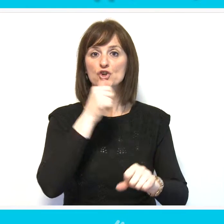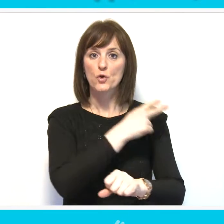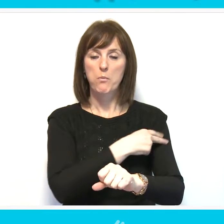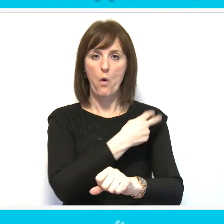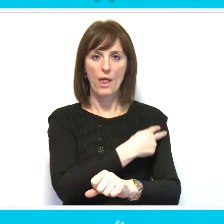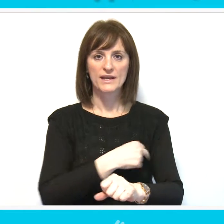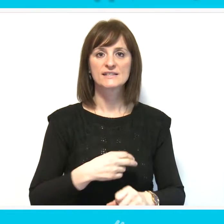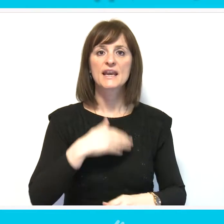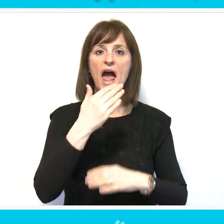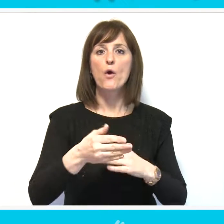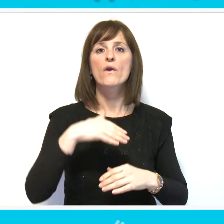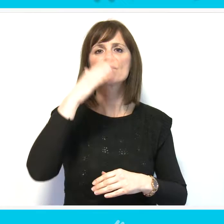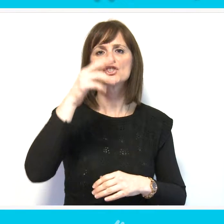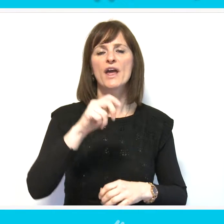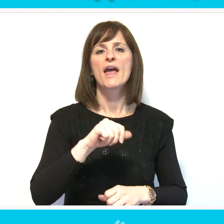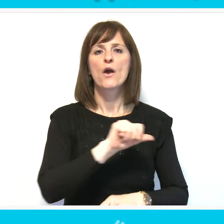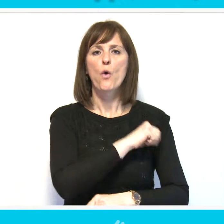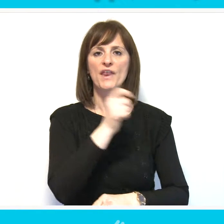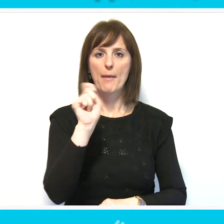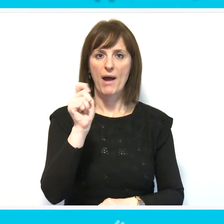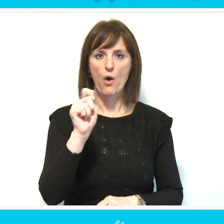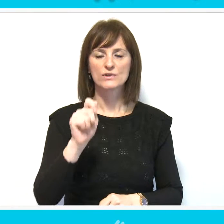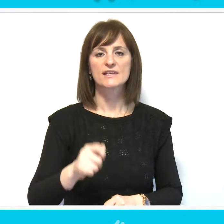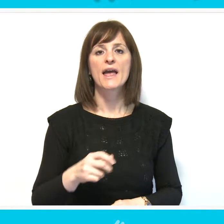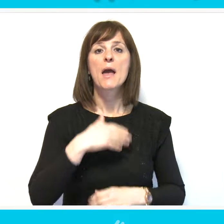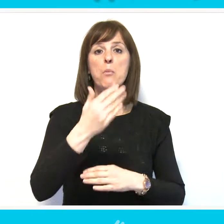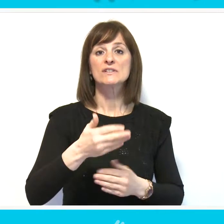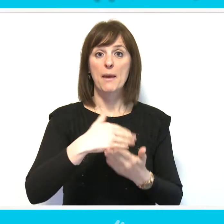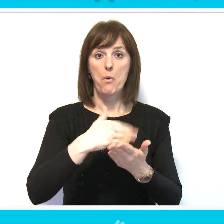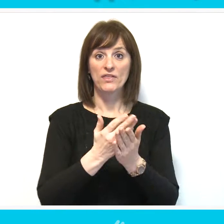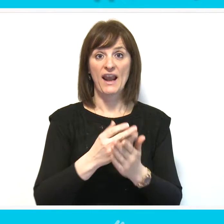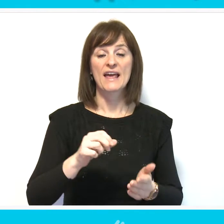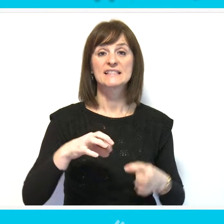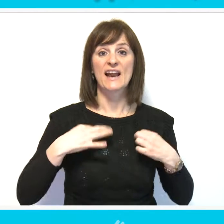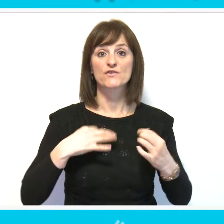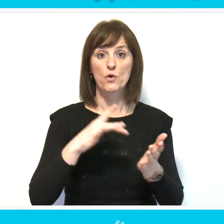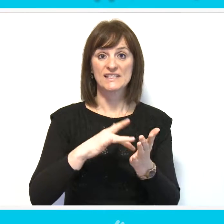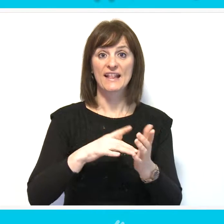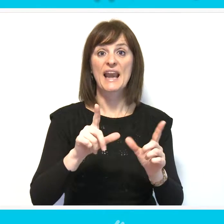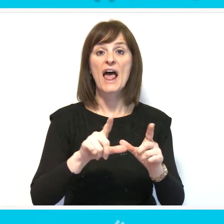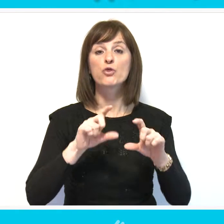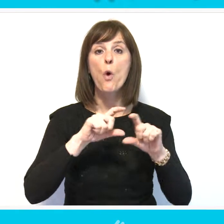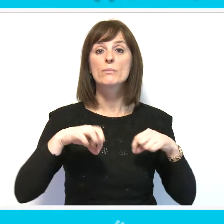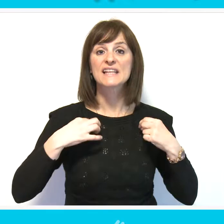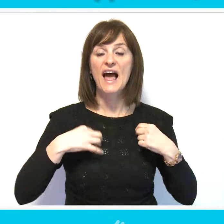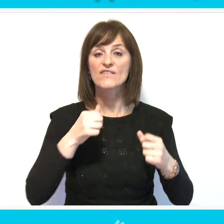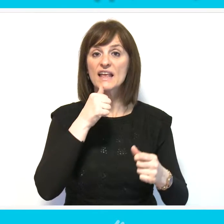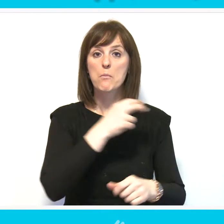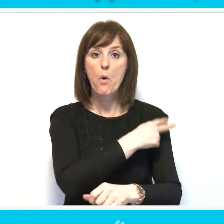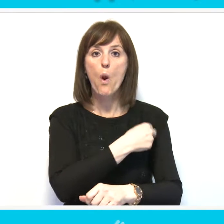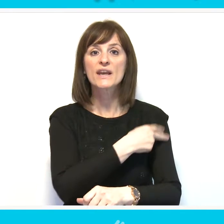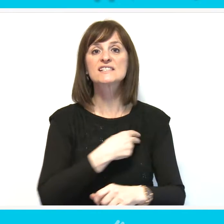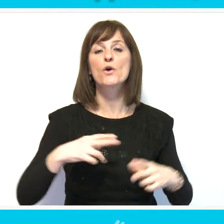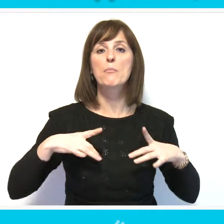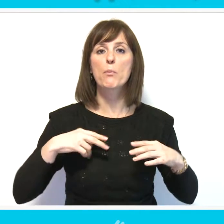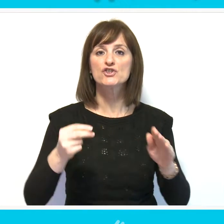Čačanskoj bolnici nakon višegodišnje pauze. Posle podele zdravstvenog centra u Čačku na Dom zdravlja i bolnicu,